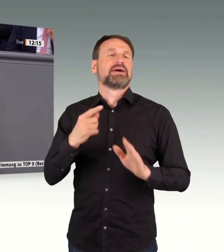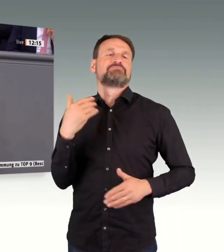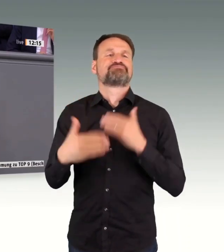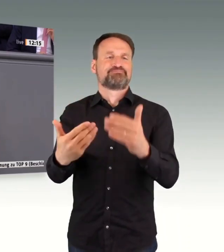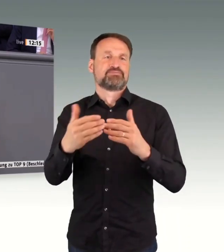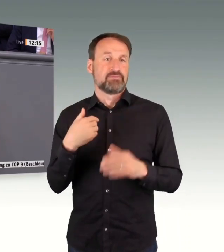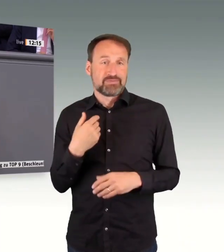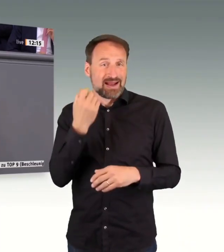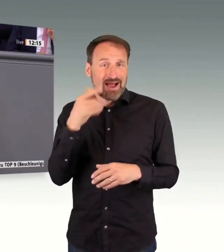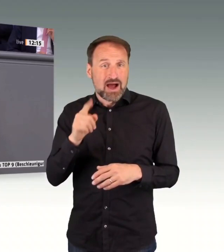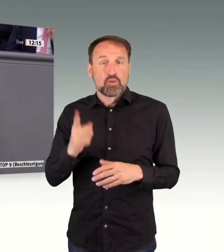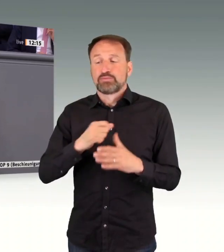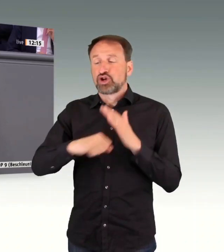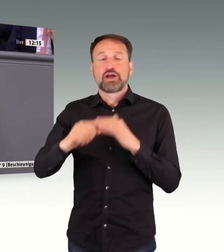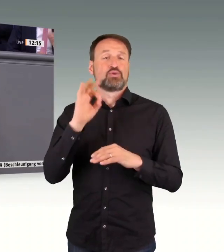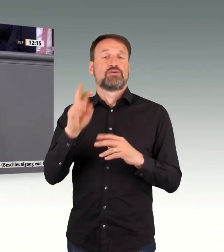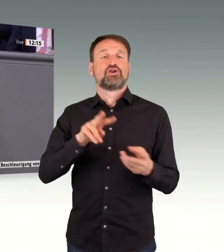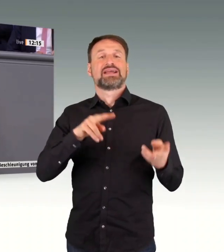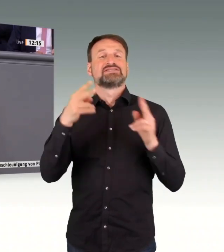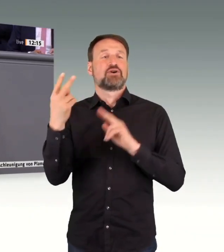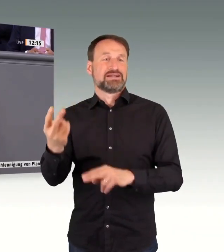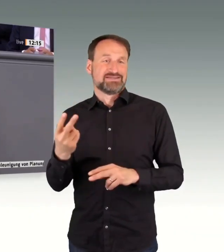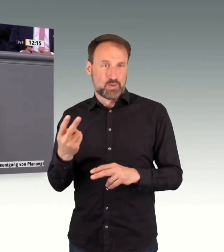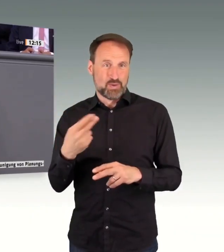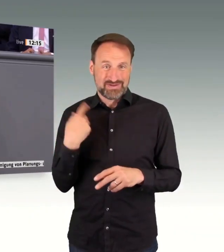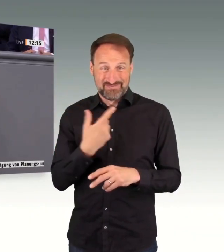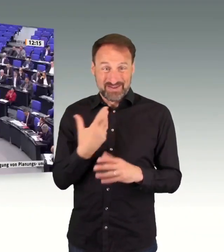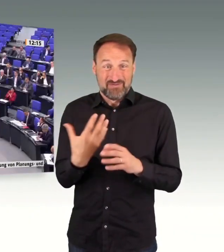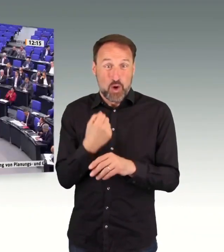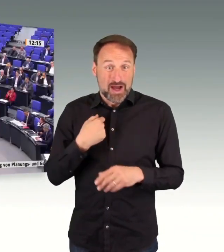finden, hin zu einer Kultur des Ermöglichens. Vielen Dank.